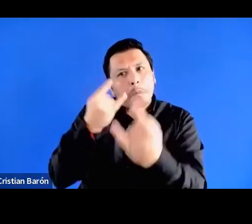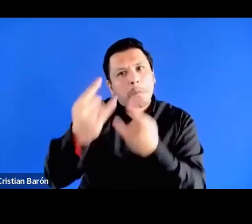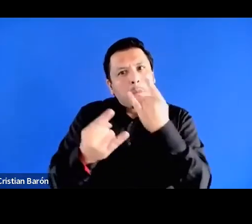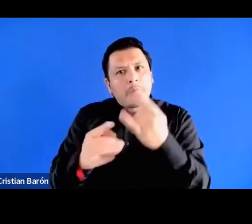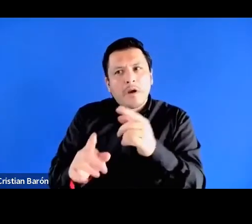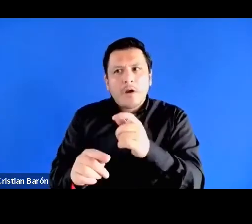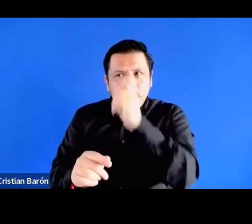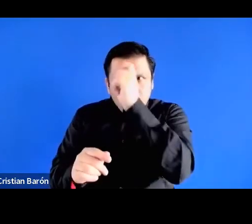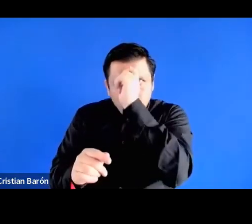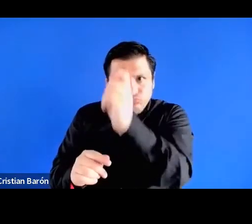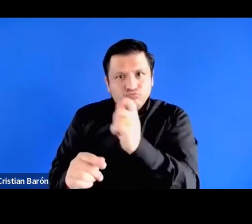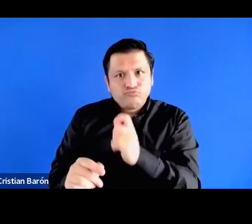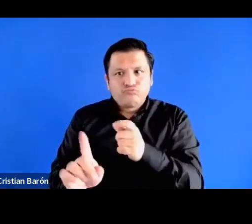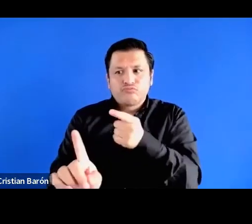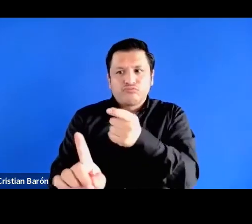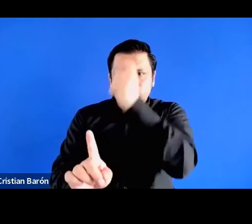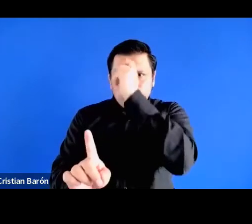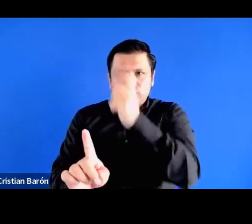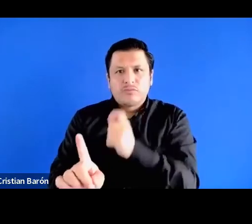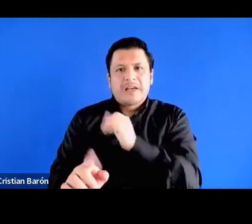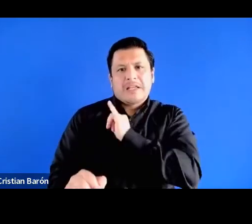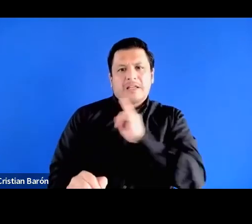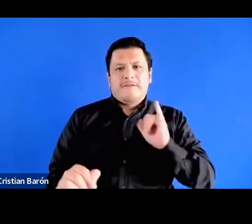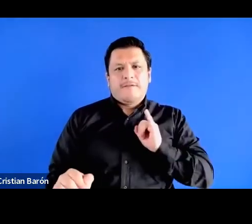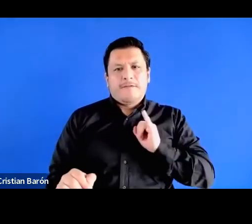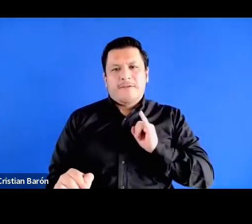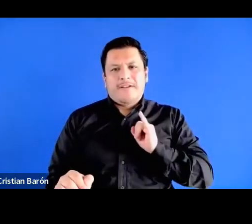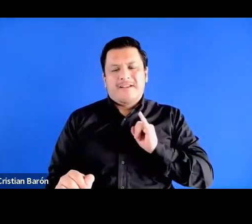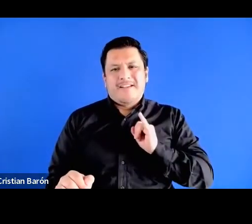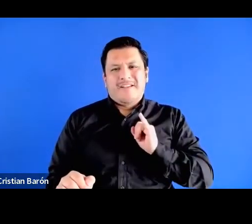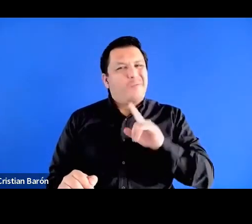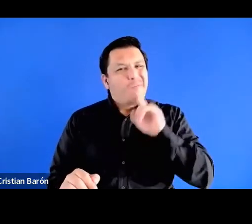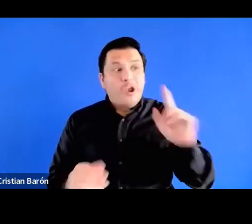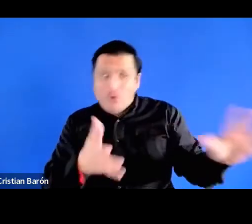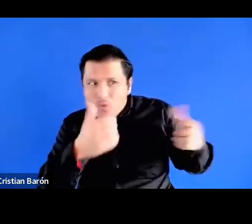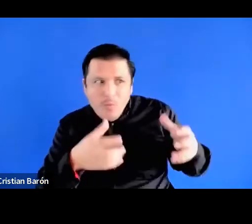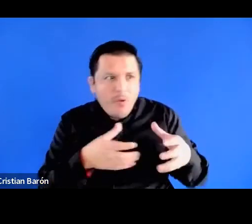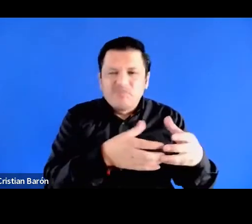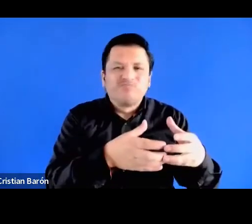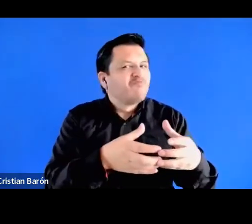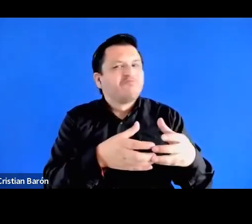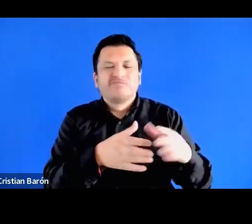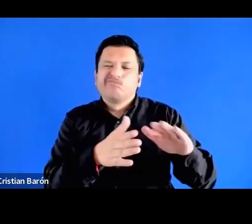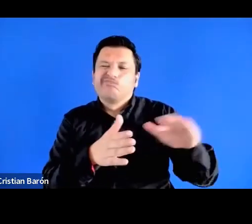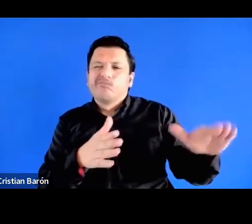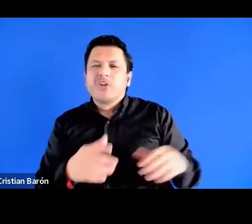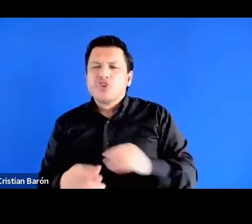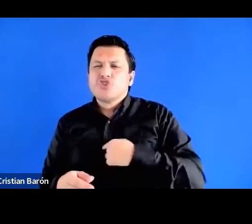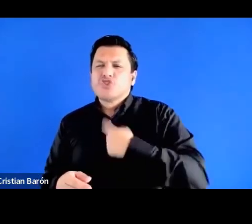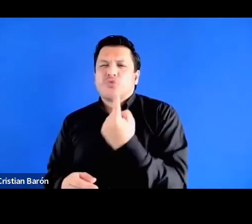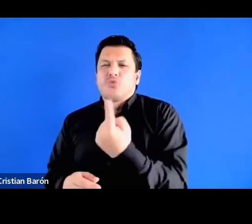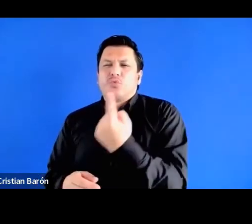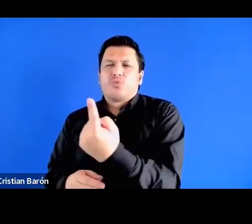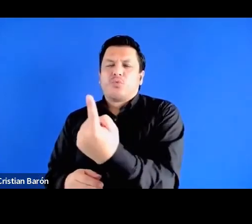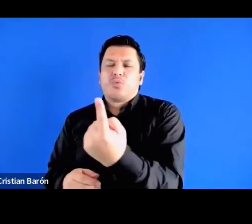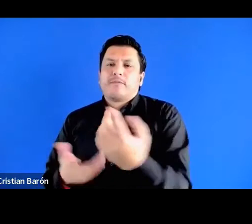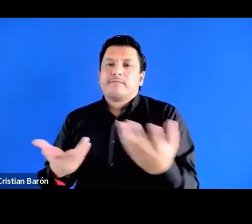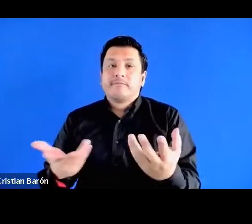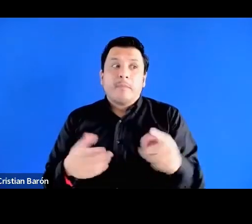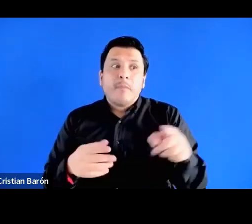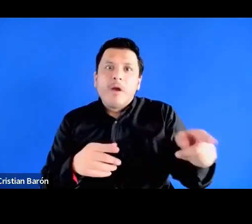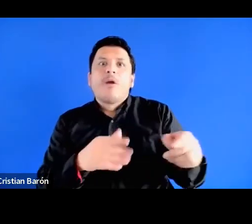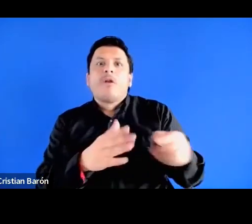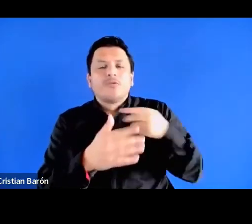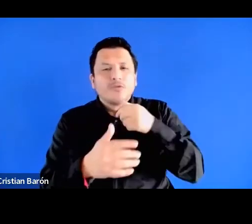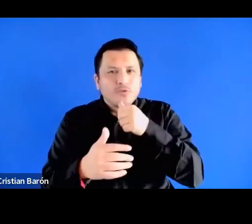individual ¿no? no así con una lucha colectiva contra el racismo y lo que está sufriendo